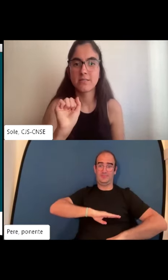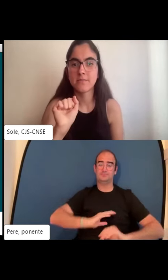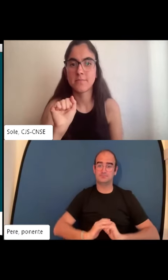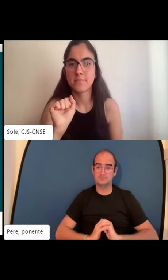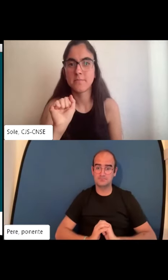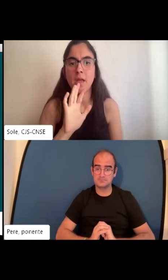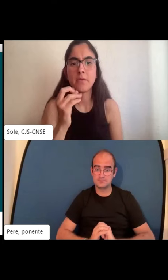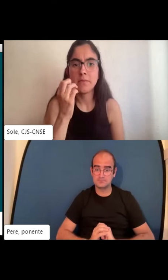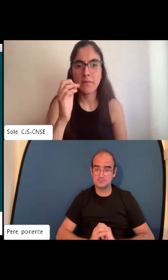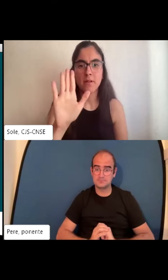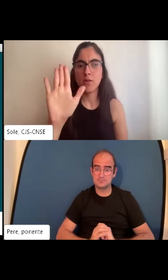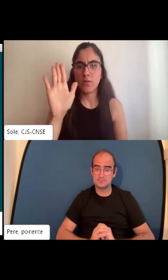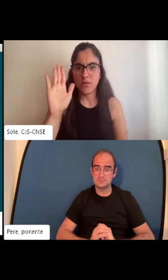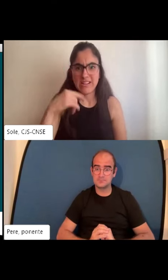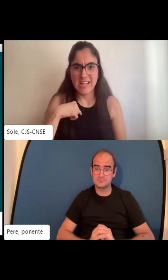qué viene esta pirámide?